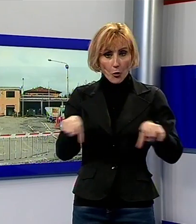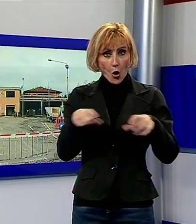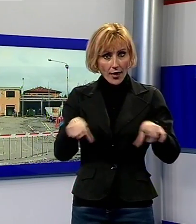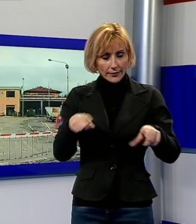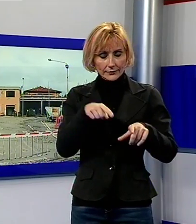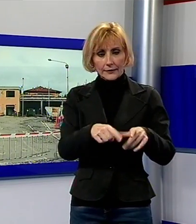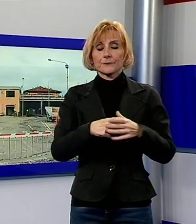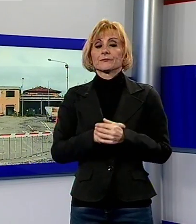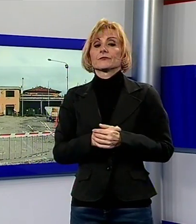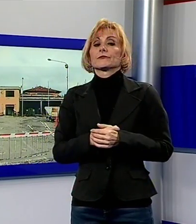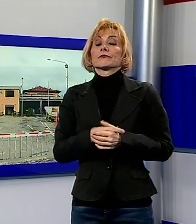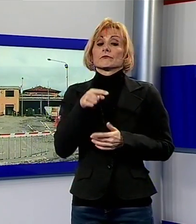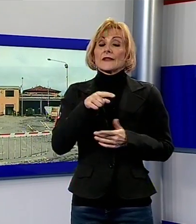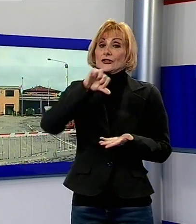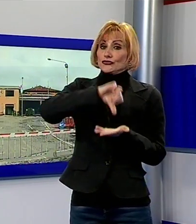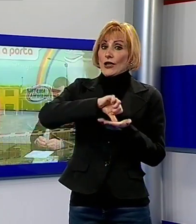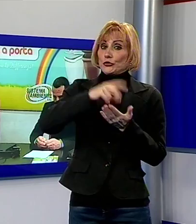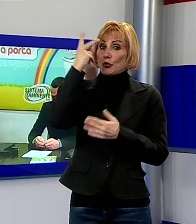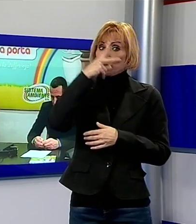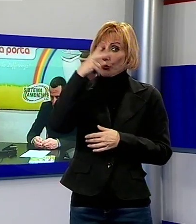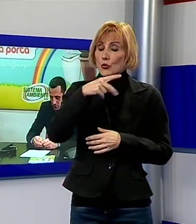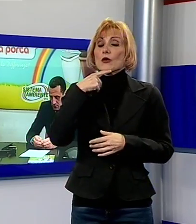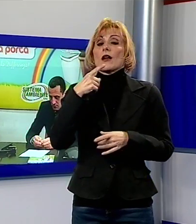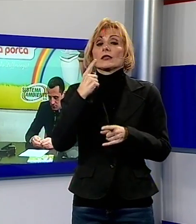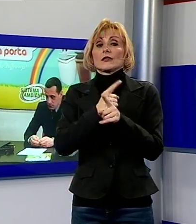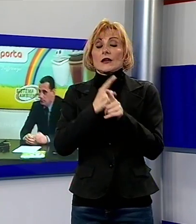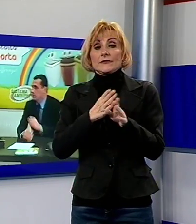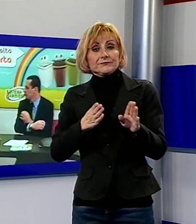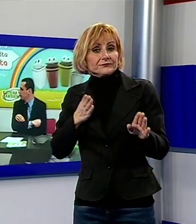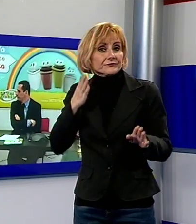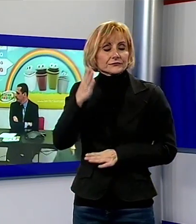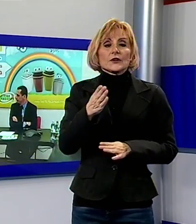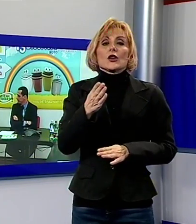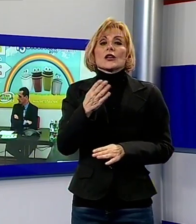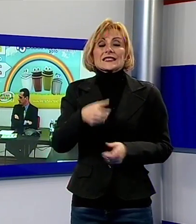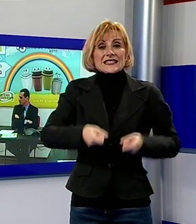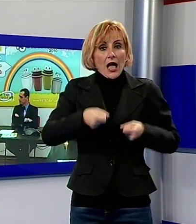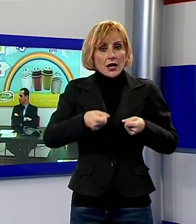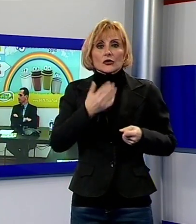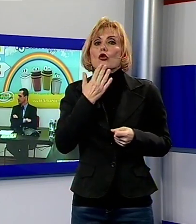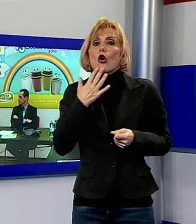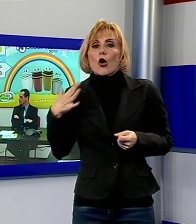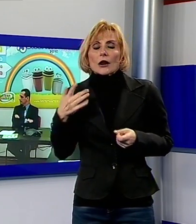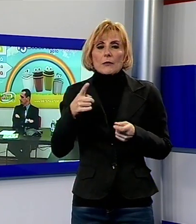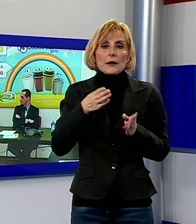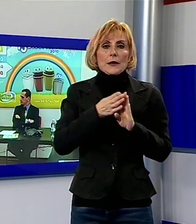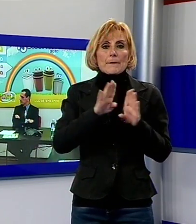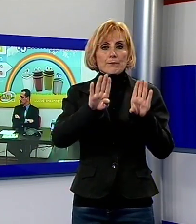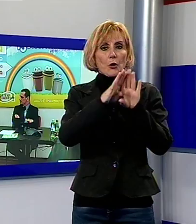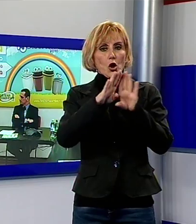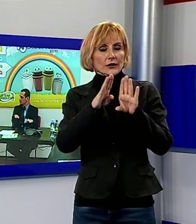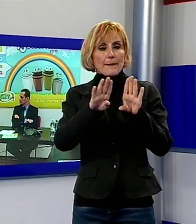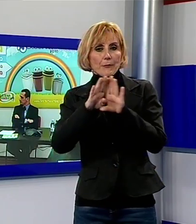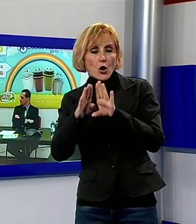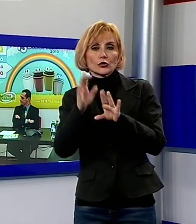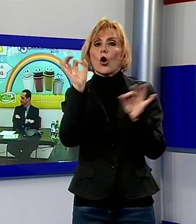i vincitori verranno estratti tra coloro che si saranno recati a ritirare i sacchetti colorati per il porta a porta o che abbiano utilizzato almeno